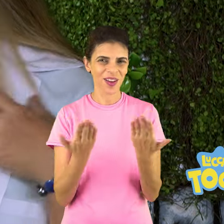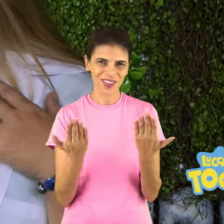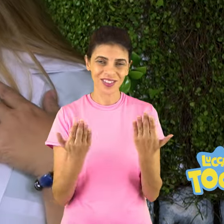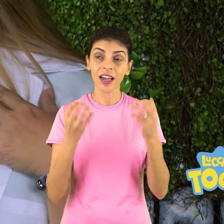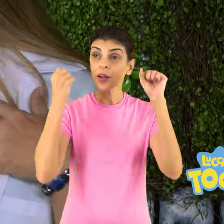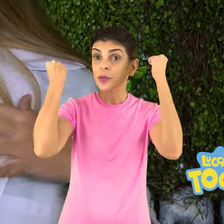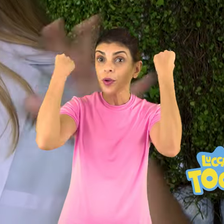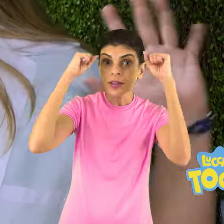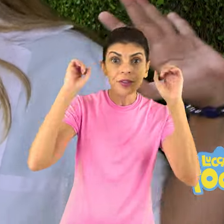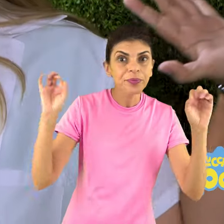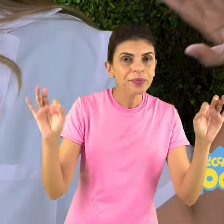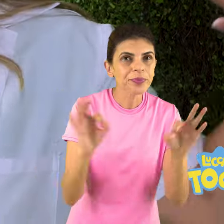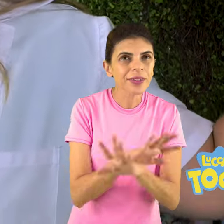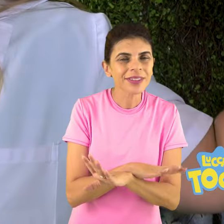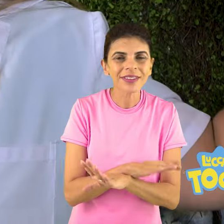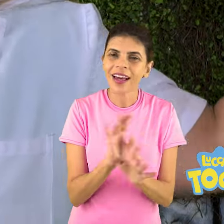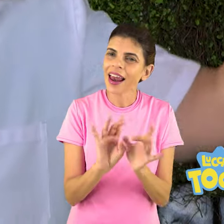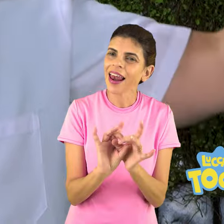Estão liberados.